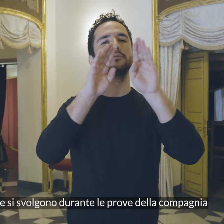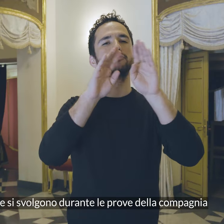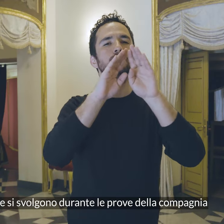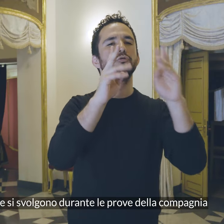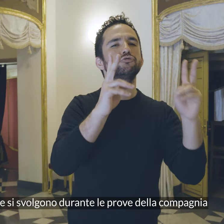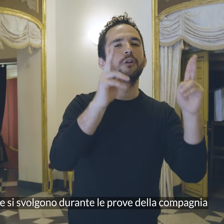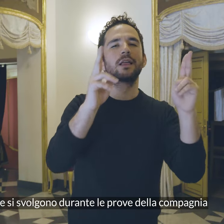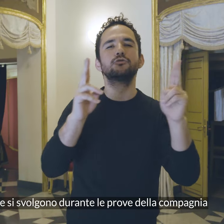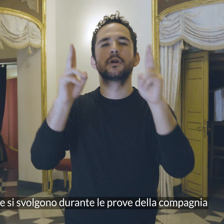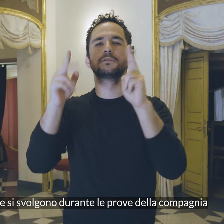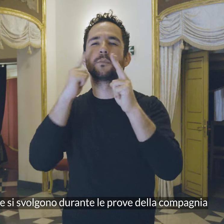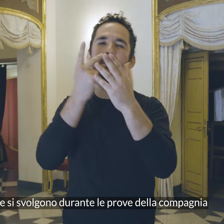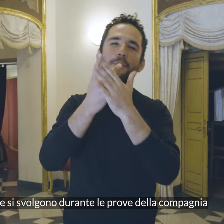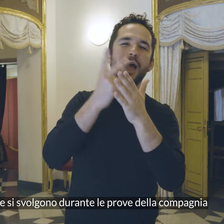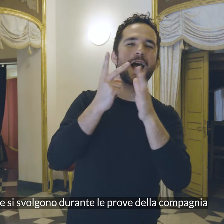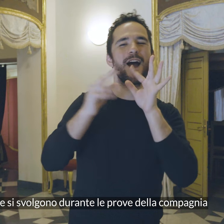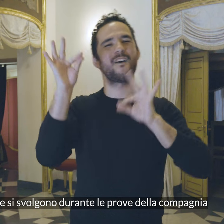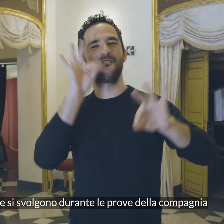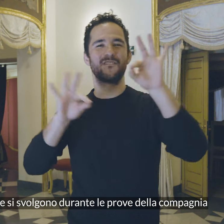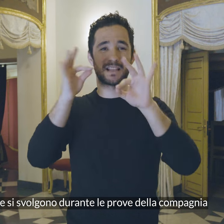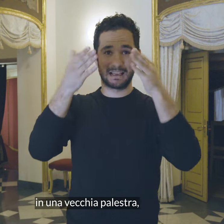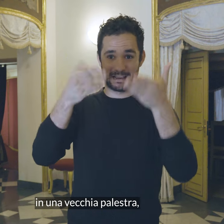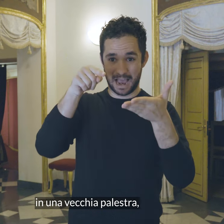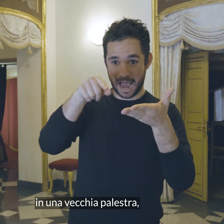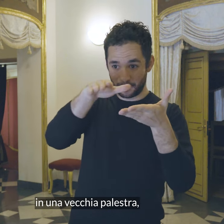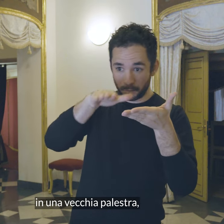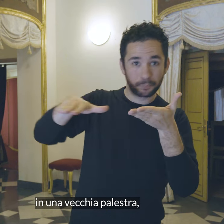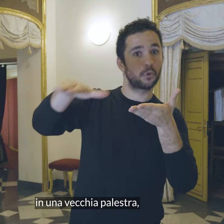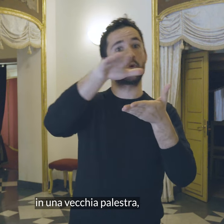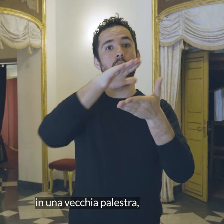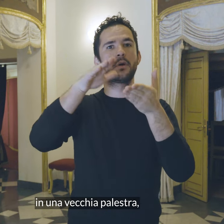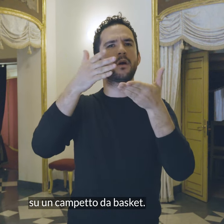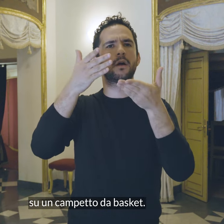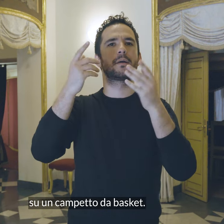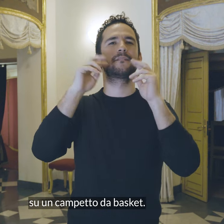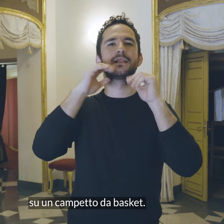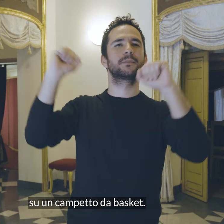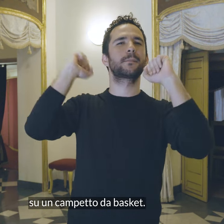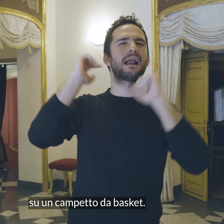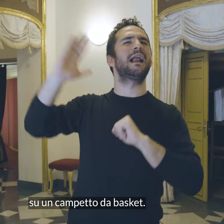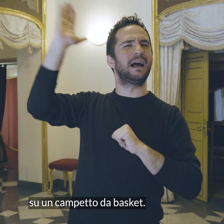si svolgono durante le prove della compagnia in una vecchia palestra Su un campetto da basket